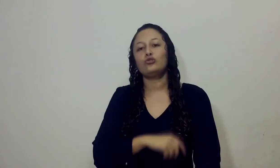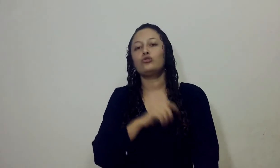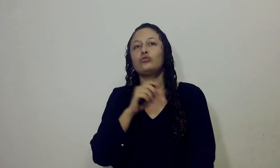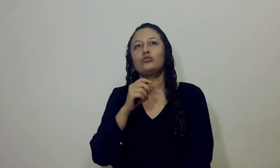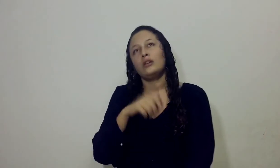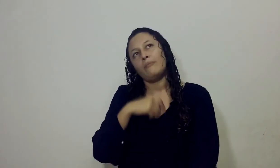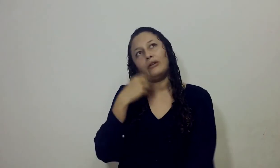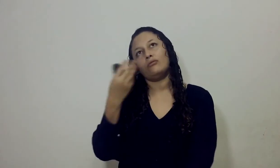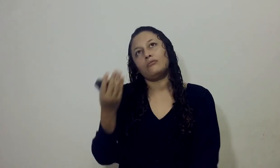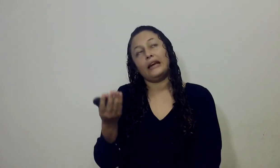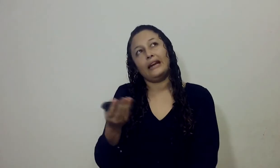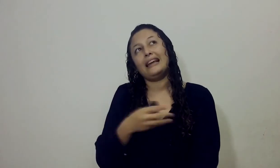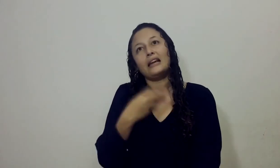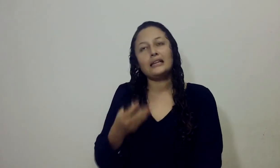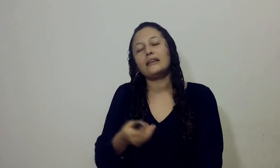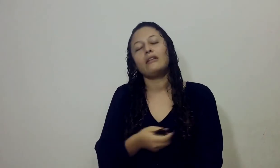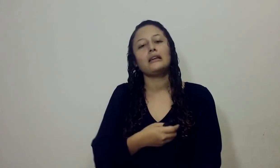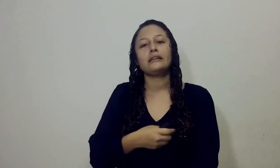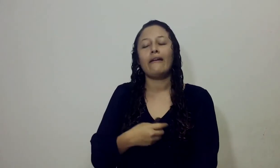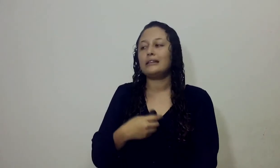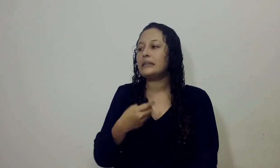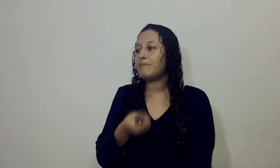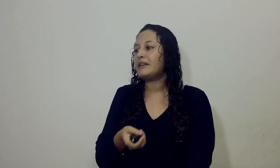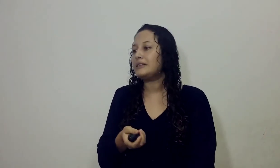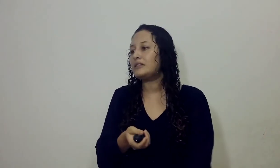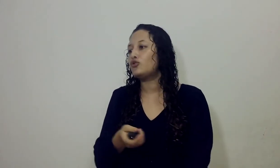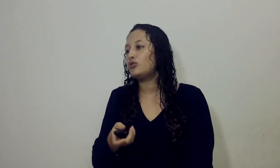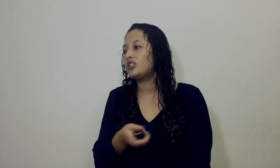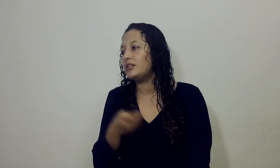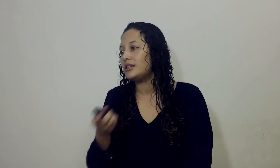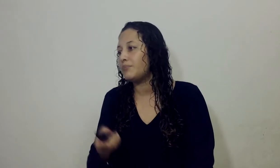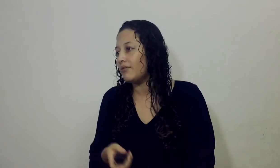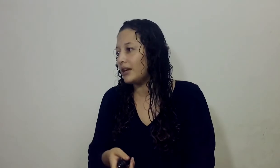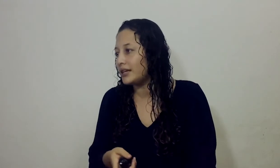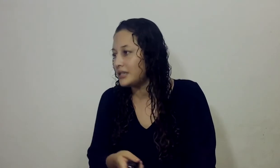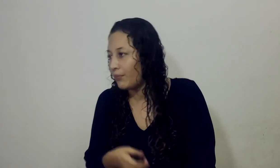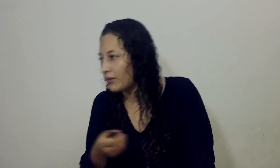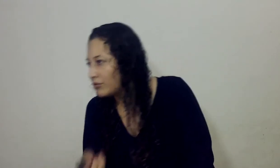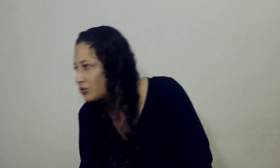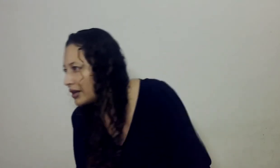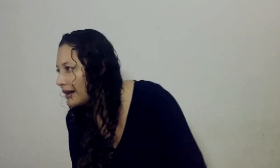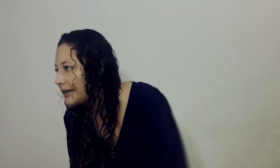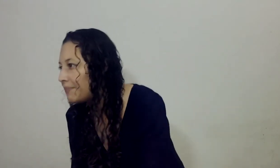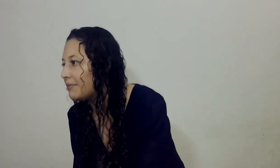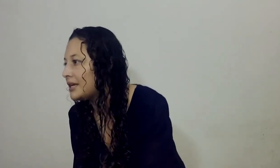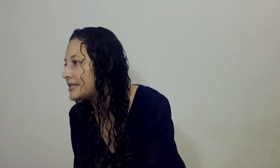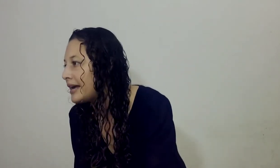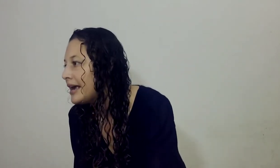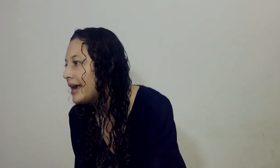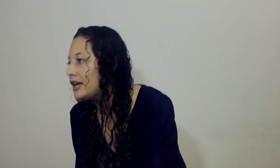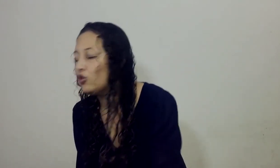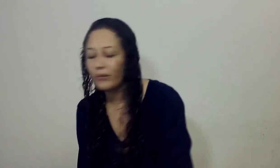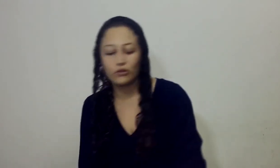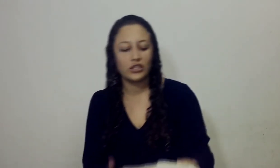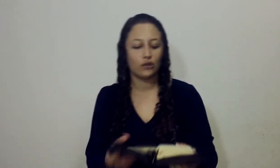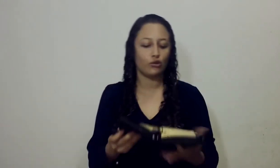eso Nosotros Bueno En la iglesia ¿Verdad? Se habla siempre De estas dos citas Bíblicas Que podemos buscarla La primera está